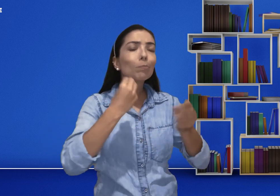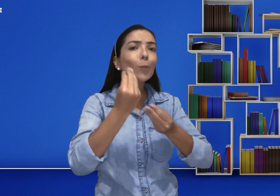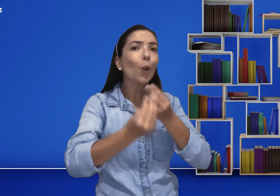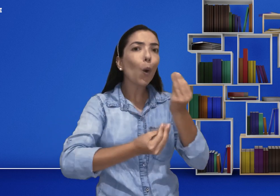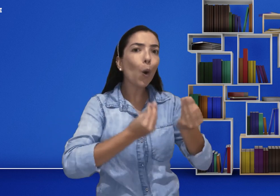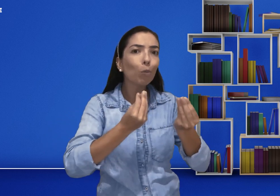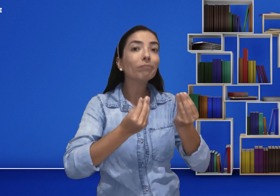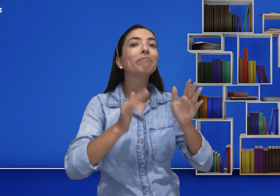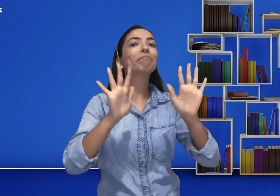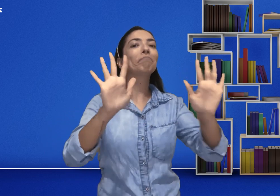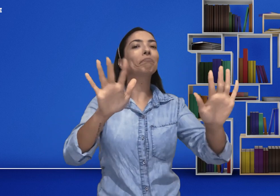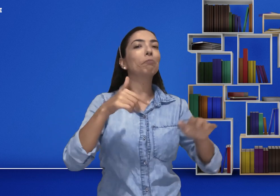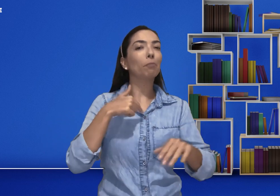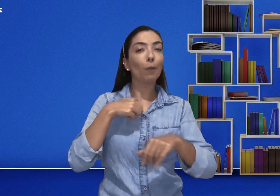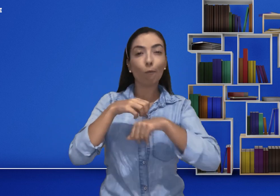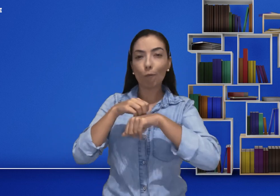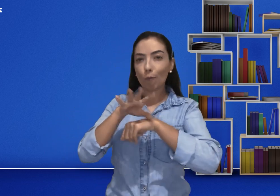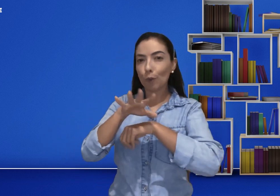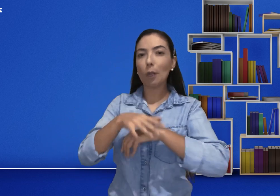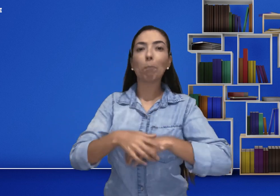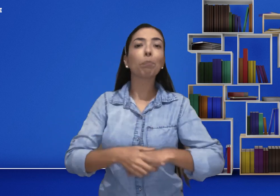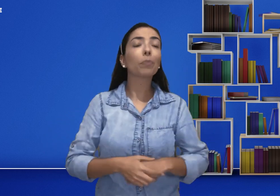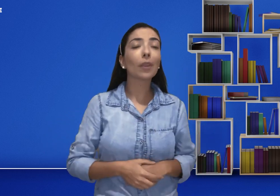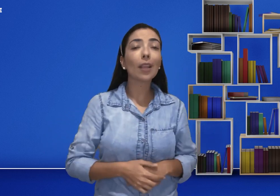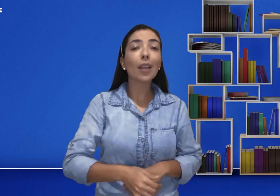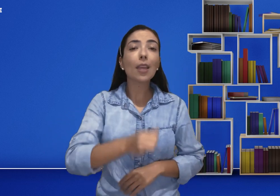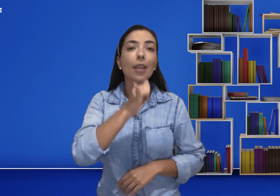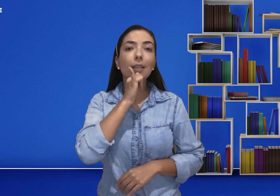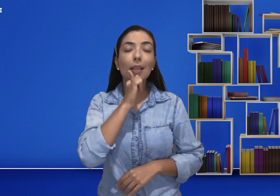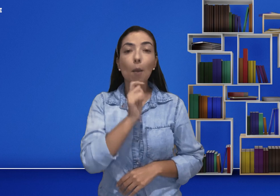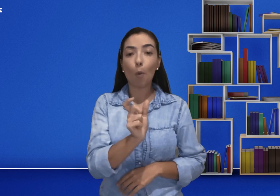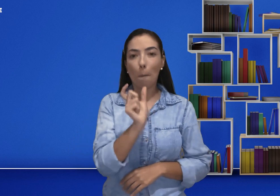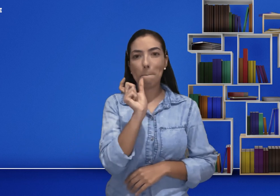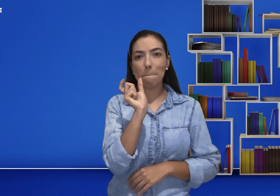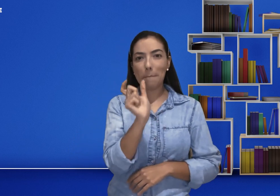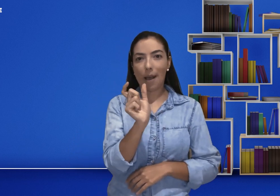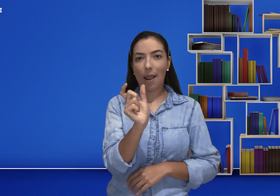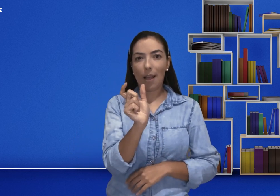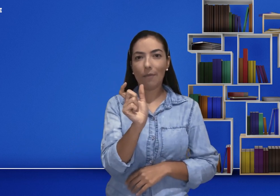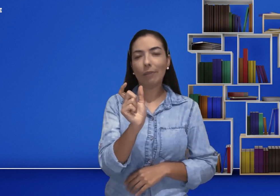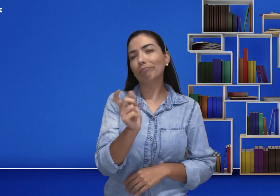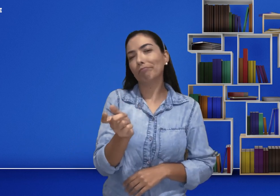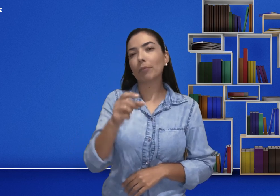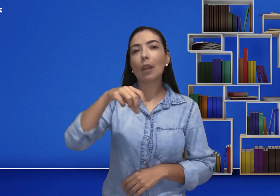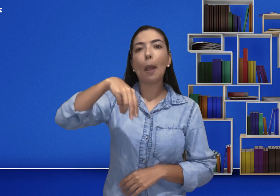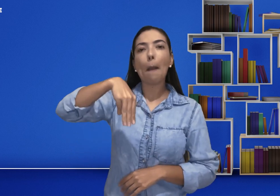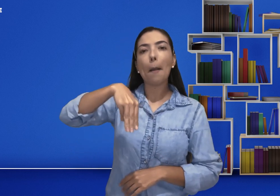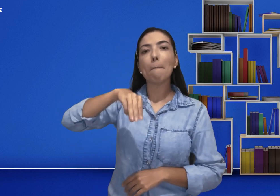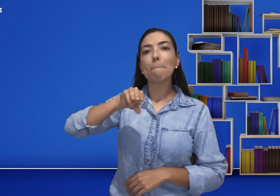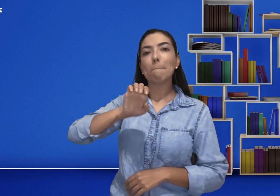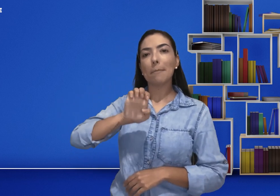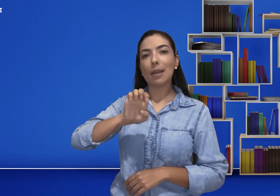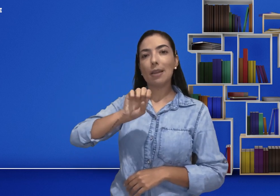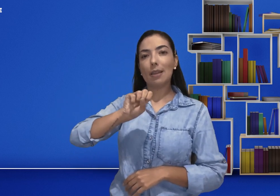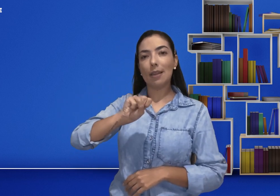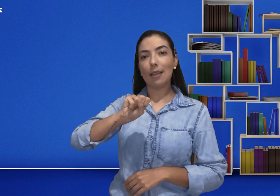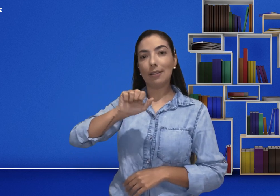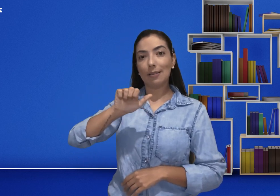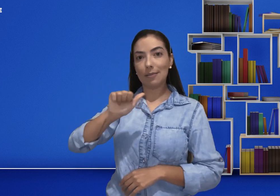Mas eu vou contar para vocês algumas dicas. Vamos supor, a palavra mesa, correto? Esse é o sinal de